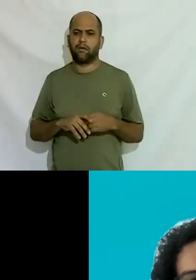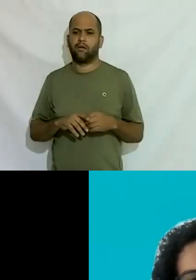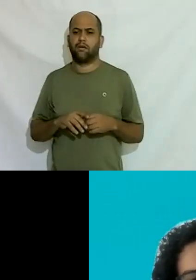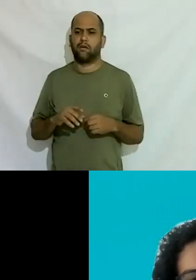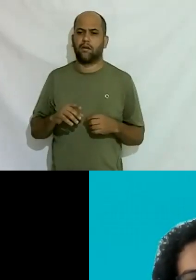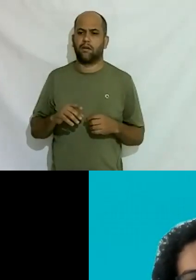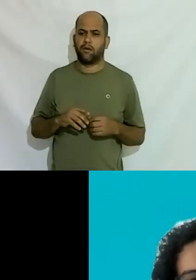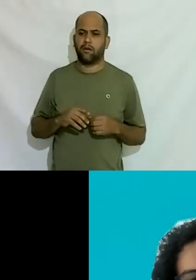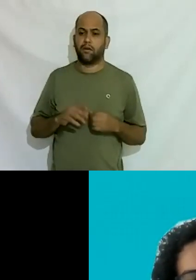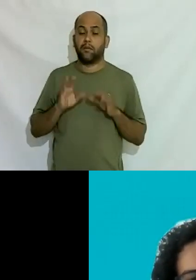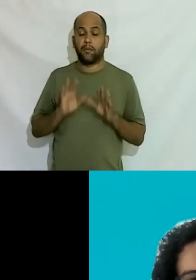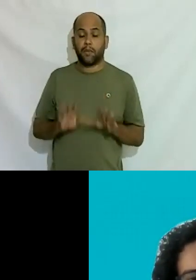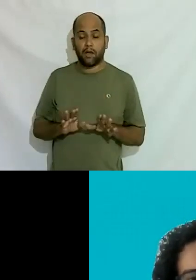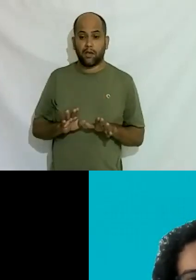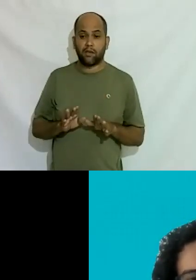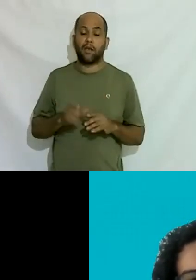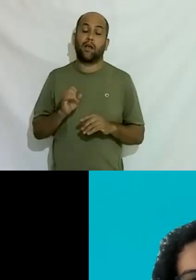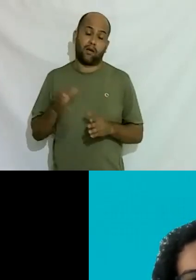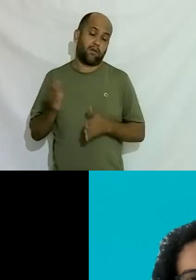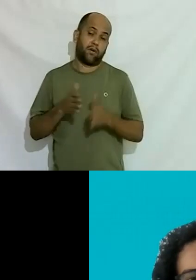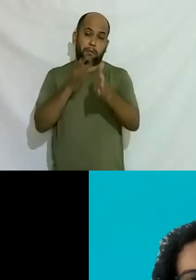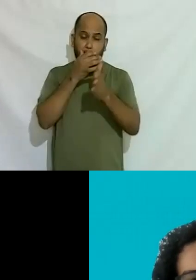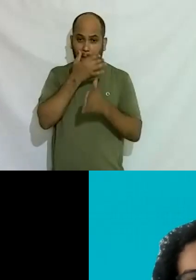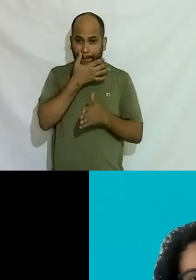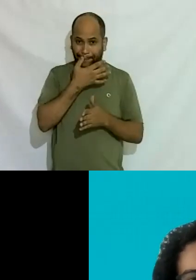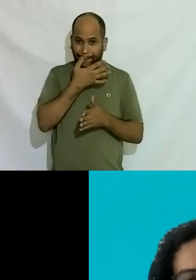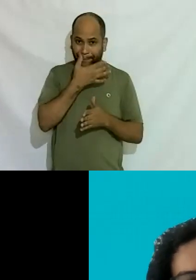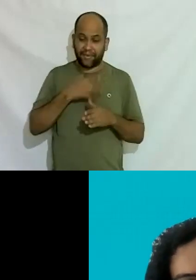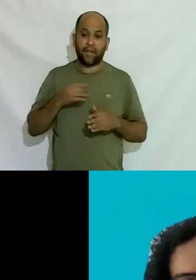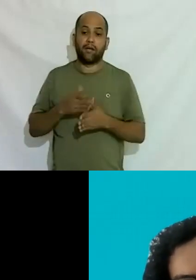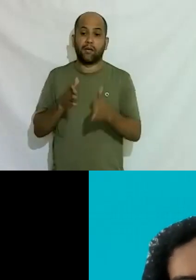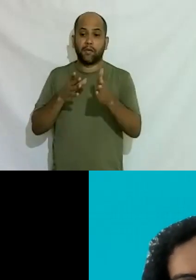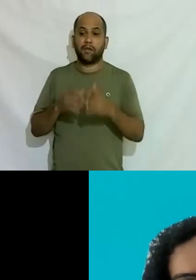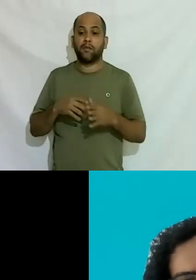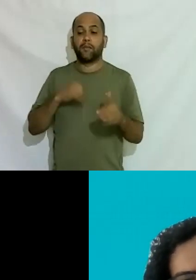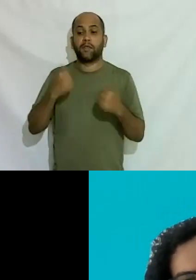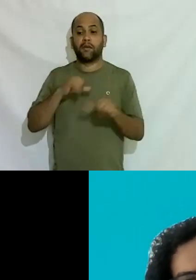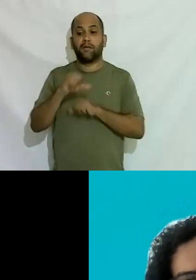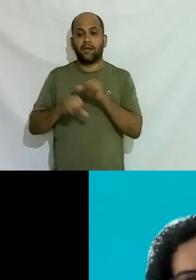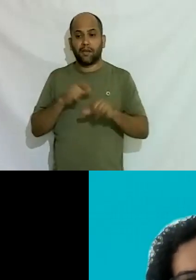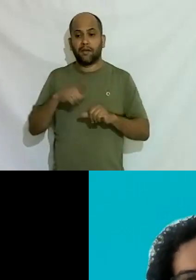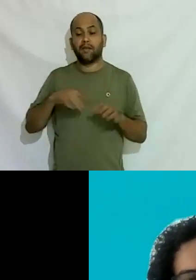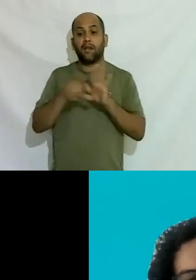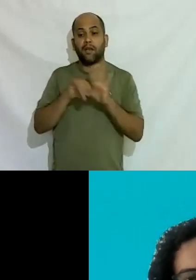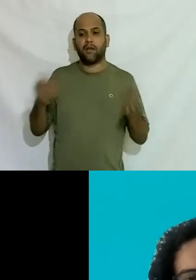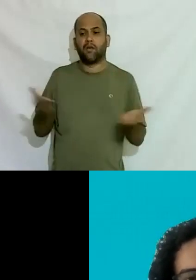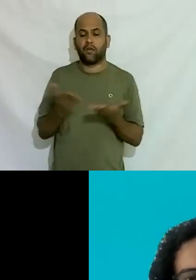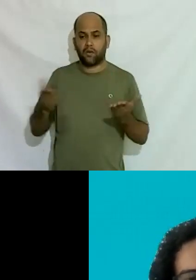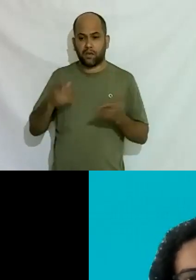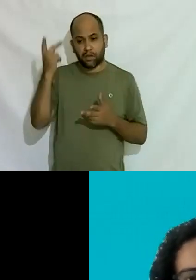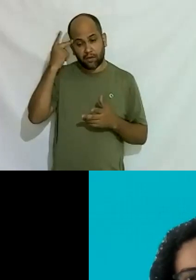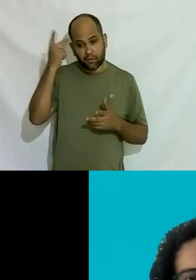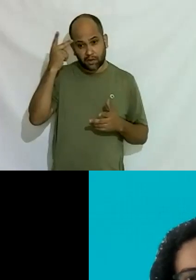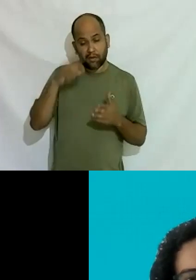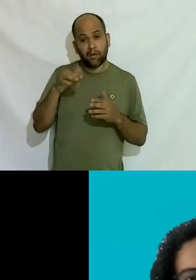dificuldades mas sim é o caminho é o caminho a gente precisa mudar isso também existem leis hoje pelo menos no estado São Paulo as leis são